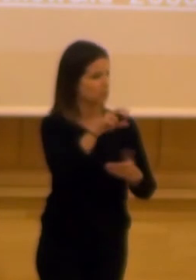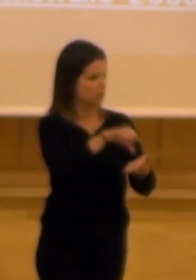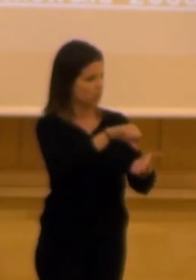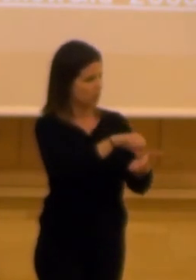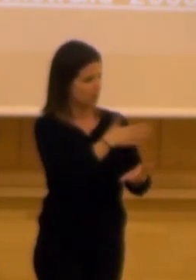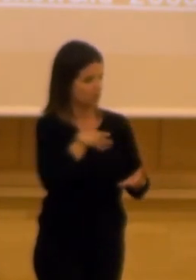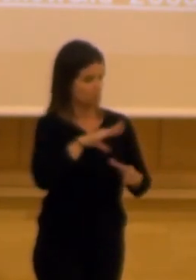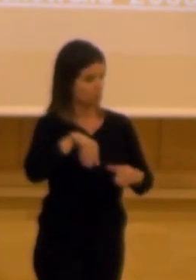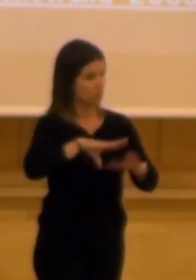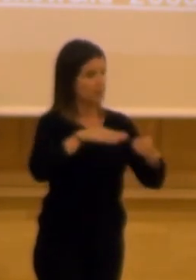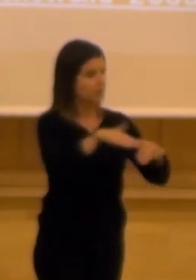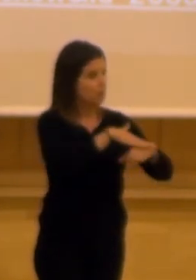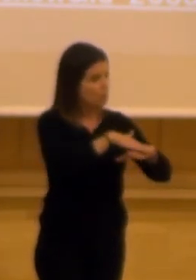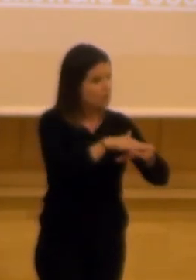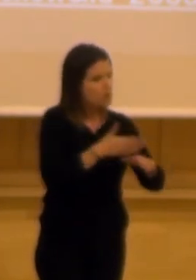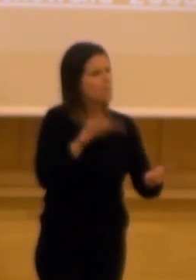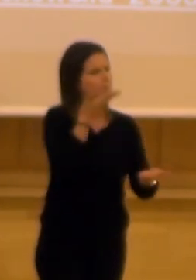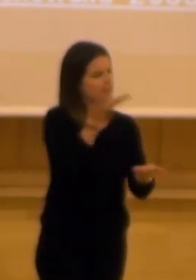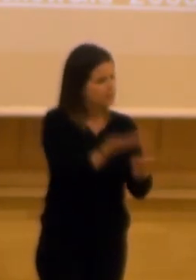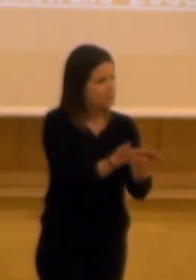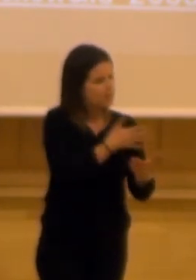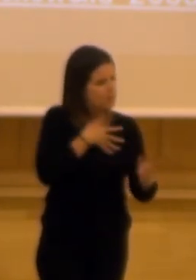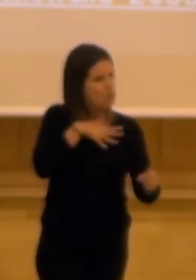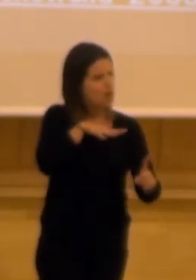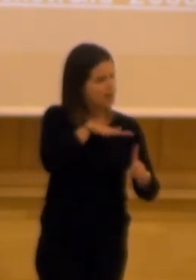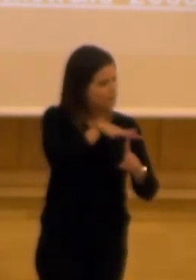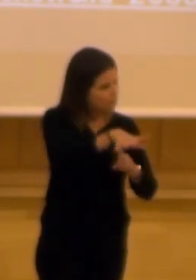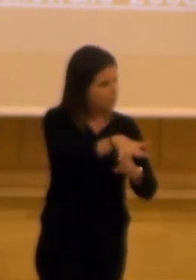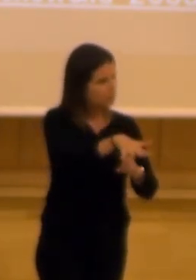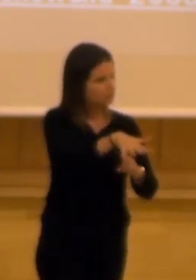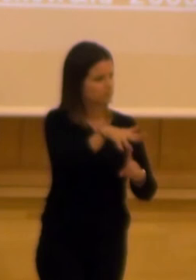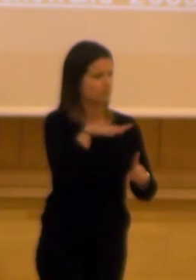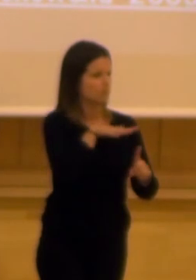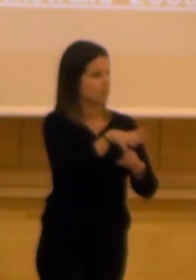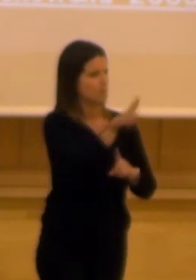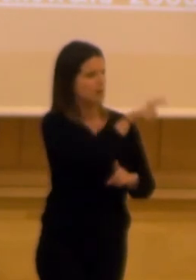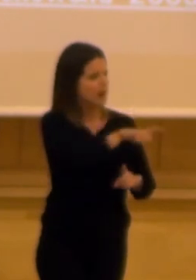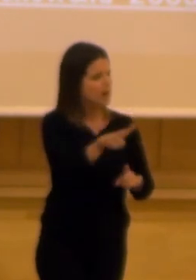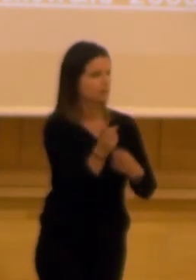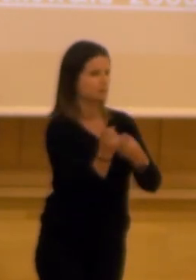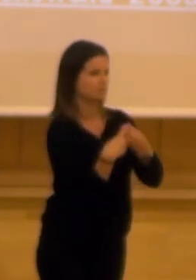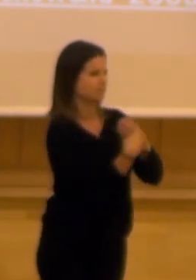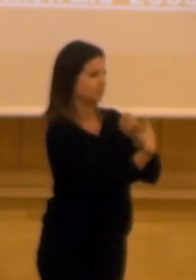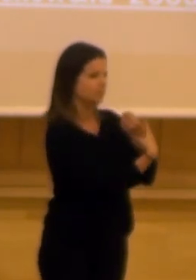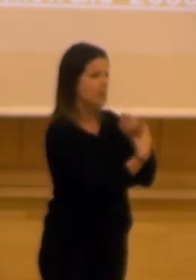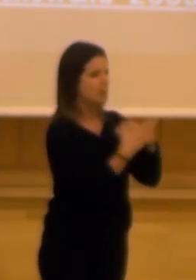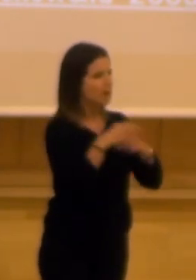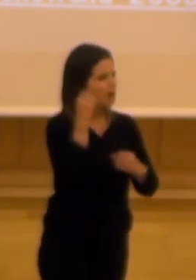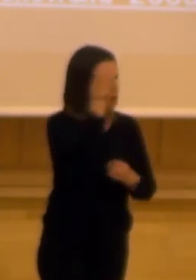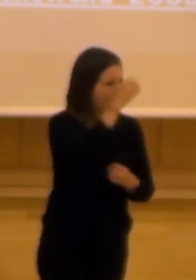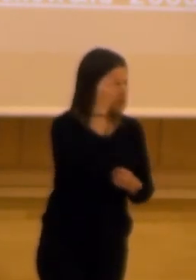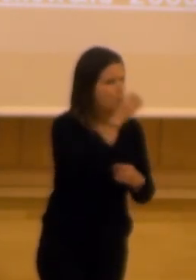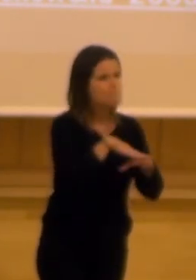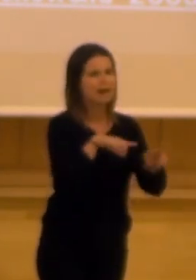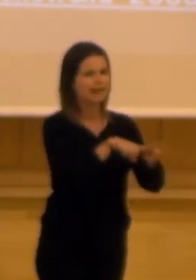nosotros en el equipo de gobierno nos hemos planteado influir para que la gente se implique para que opine